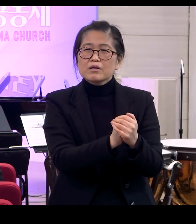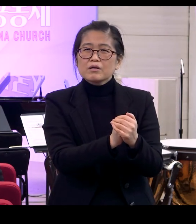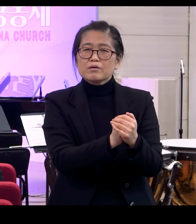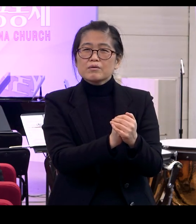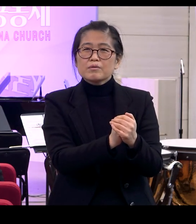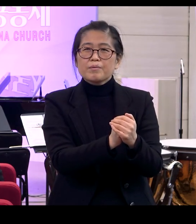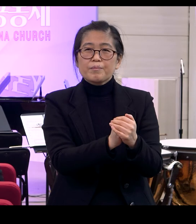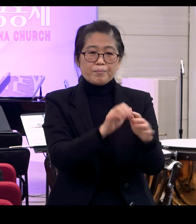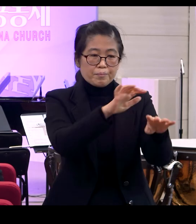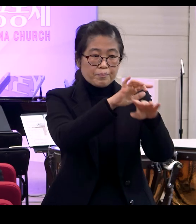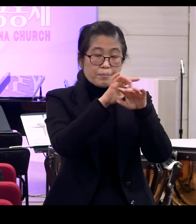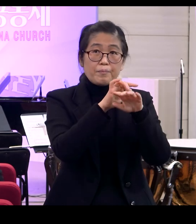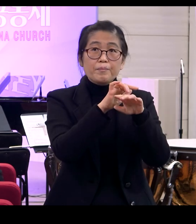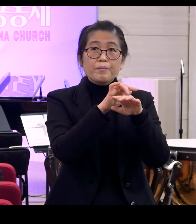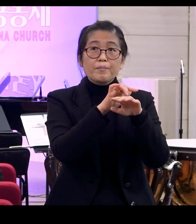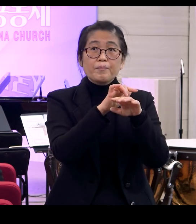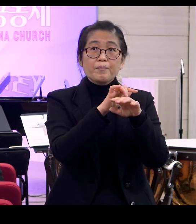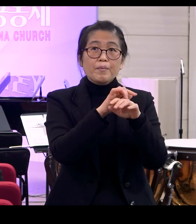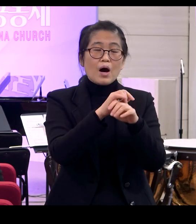예 마귀가 폭력 휘두를 수 없어요